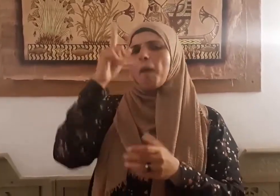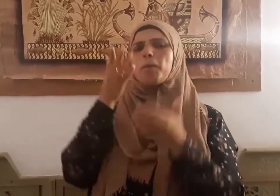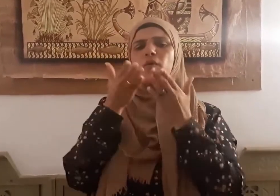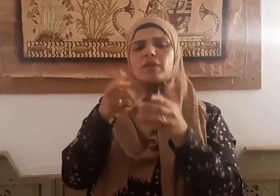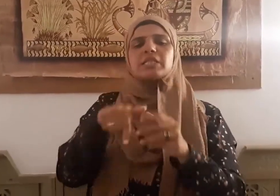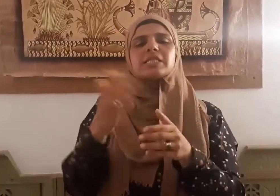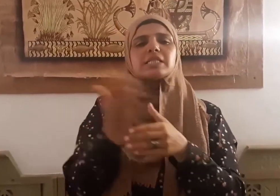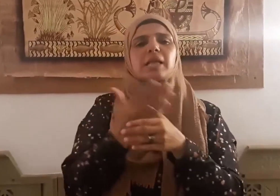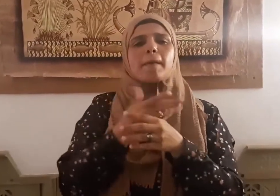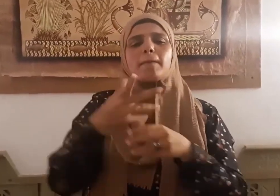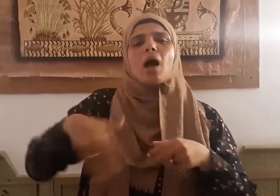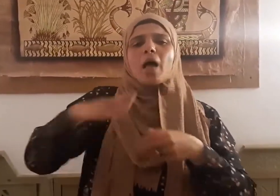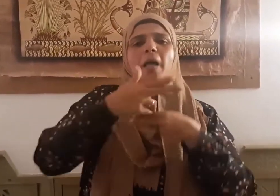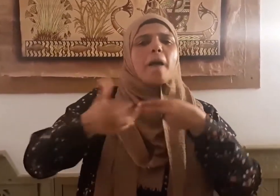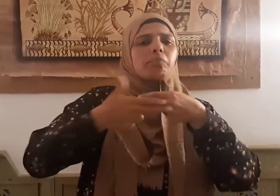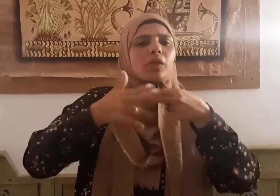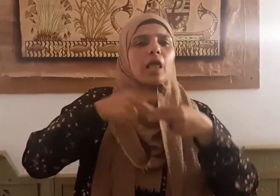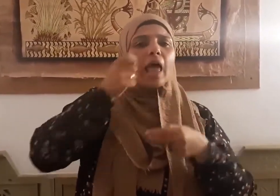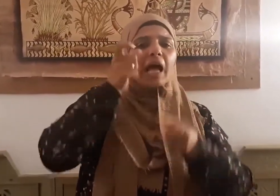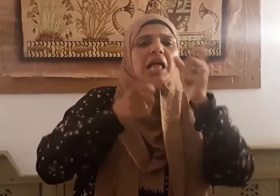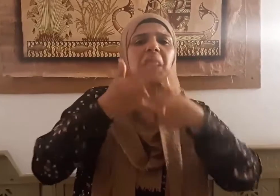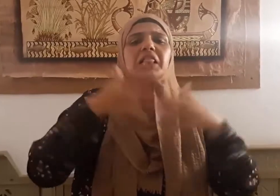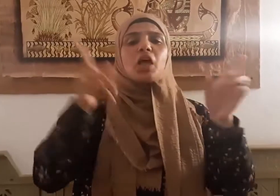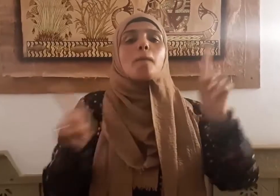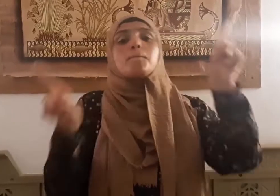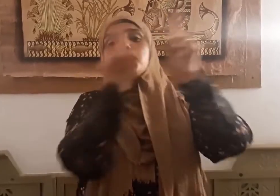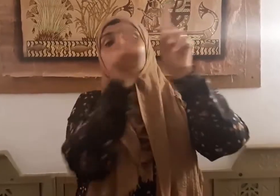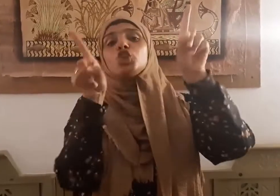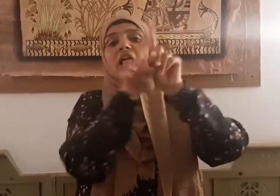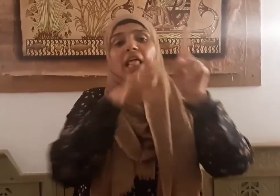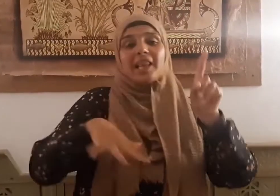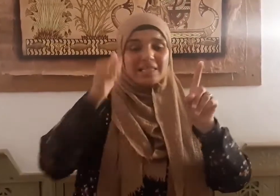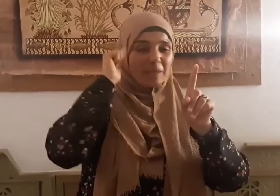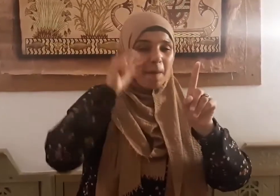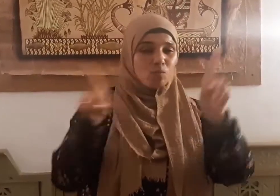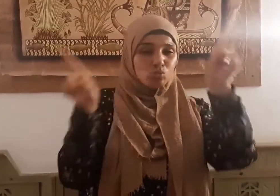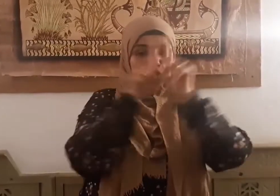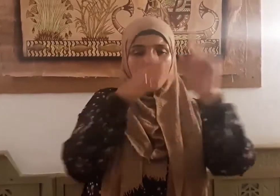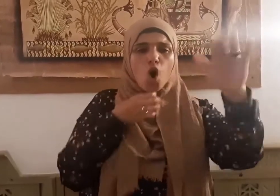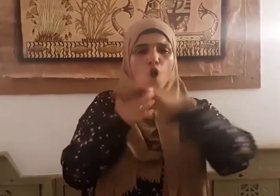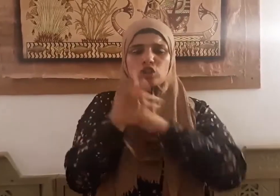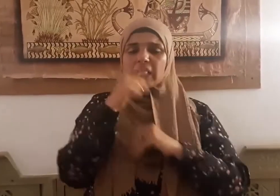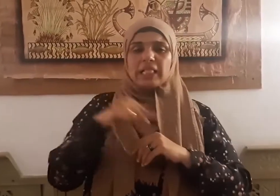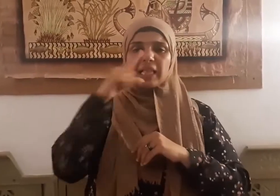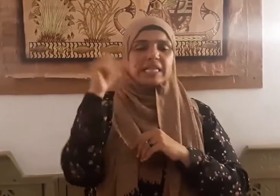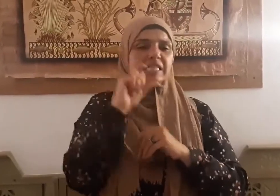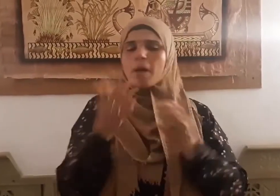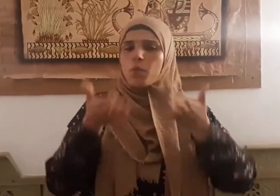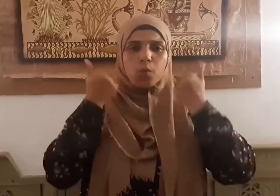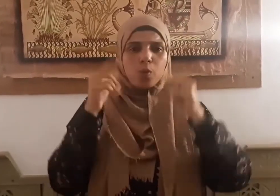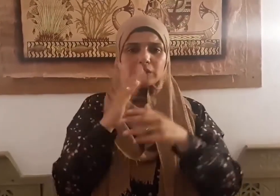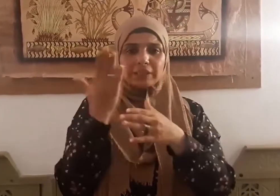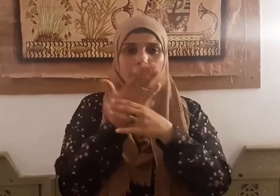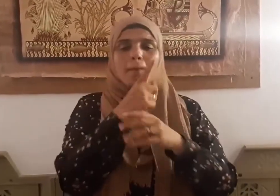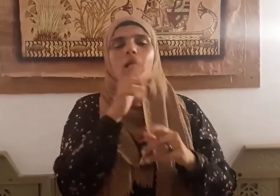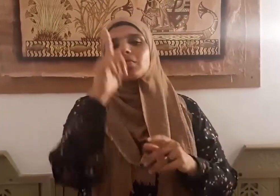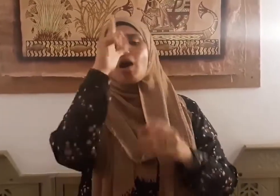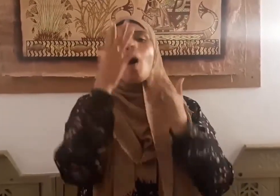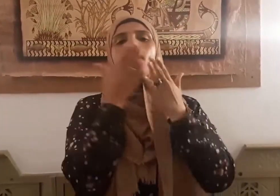امتناع كثير من المشركين عن الدخول في الإسلام وعن قول لا